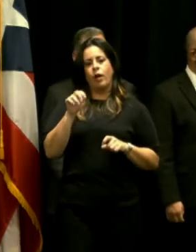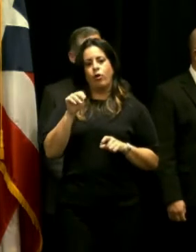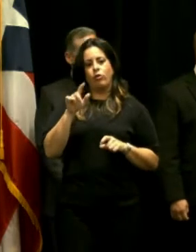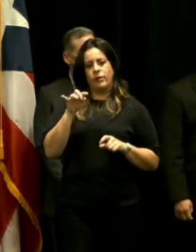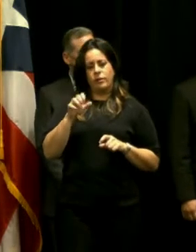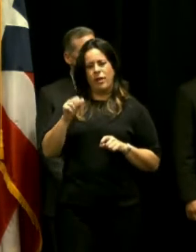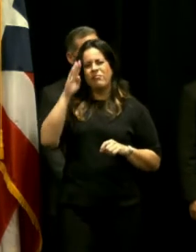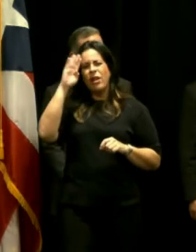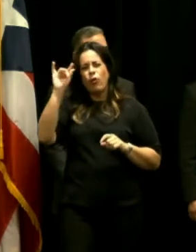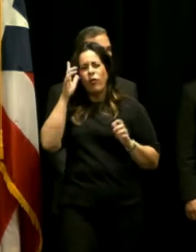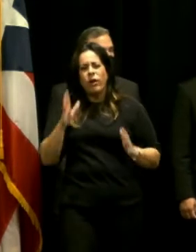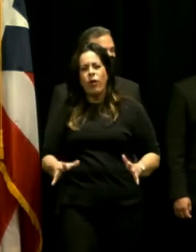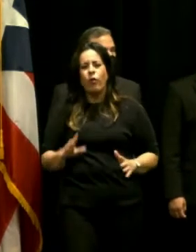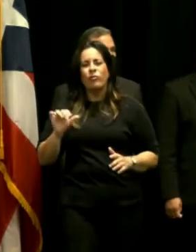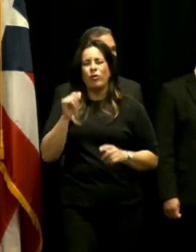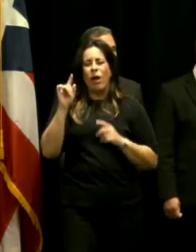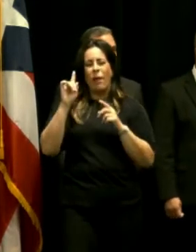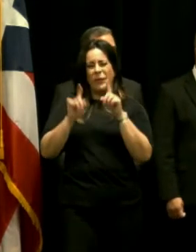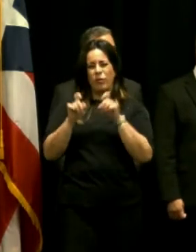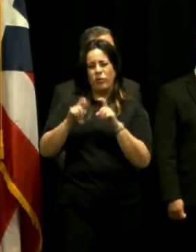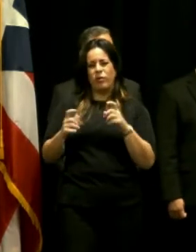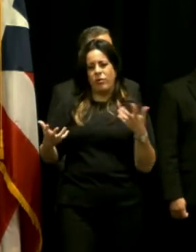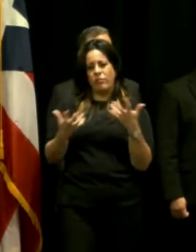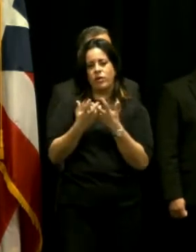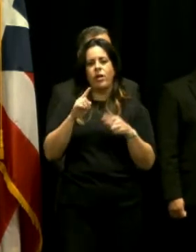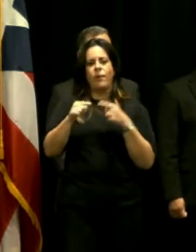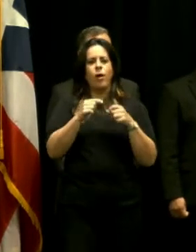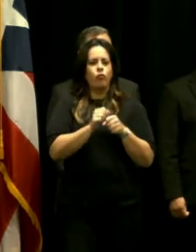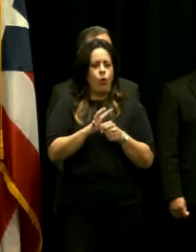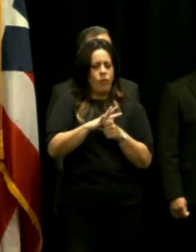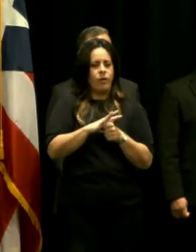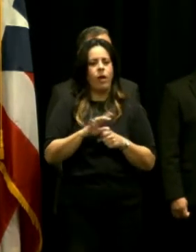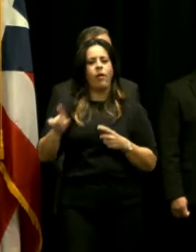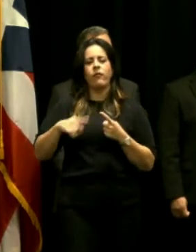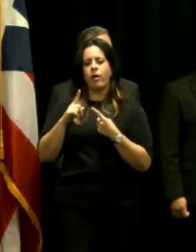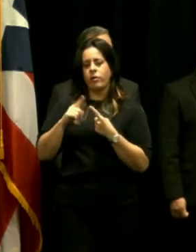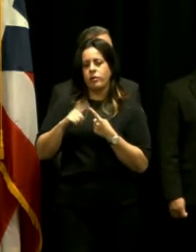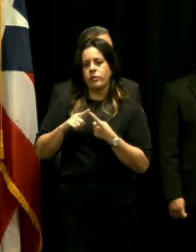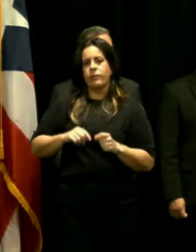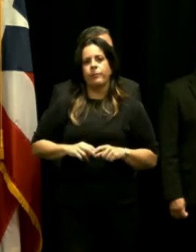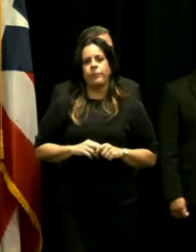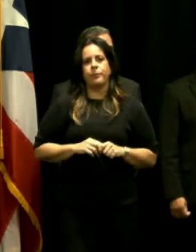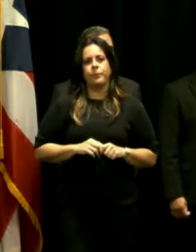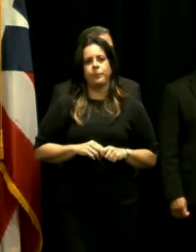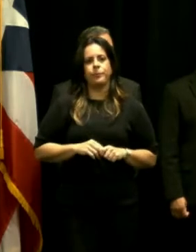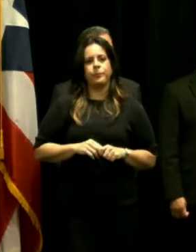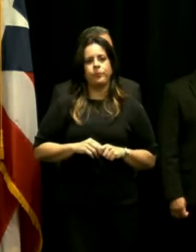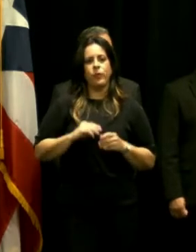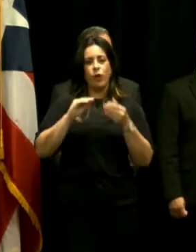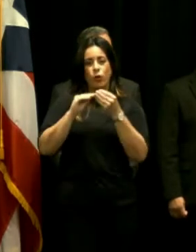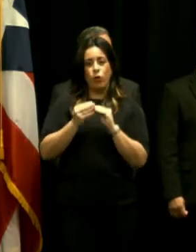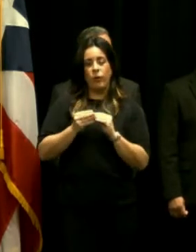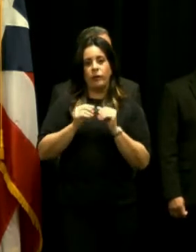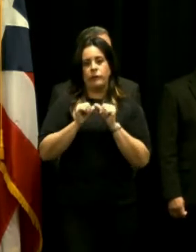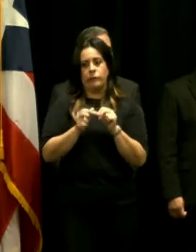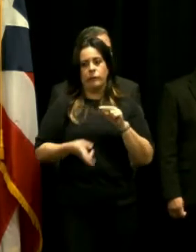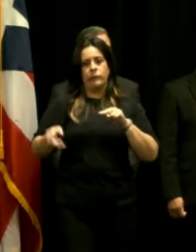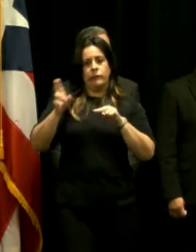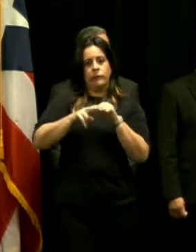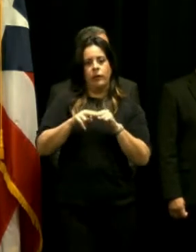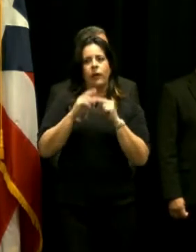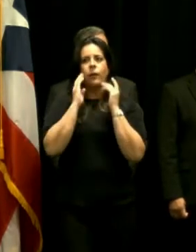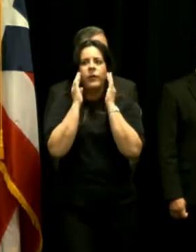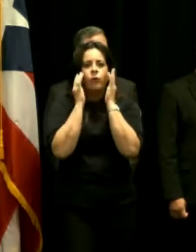gobernador tengo tres preguntitas que todas son relacionadas con el COVID la primera es con relación a que los números continúan subiendo y hay una